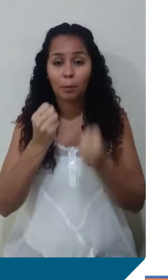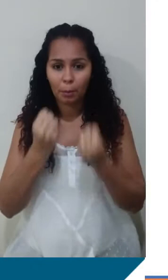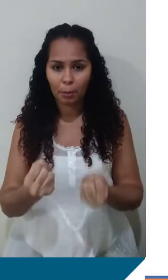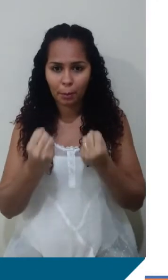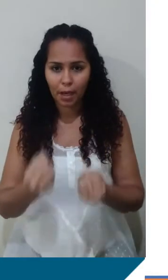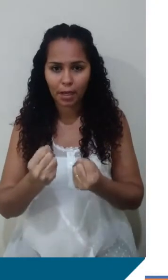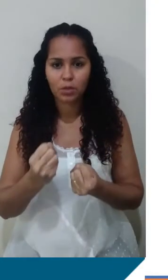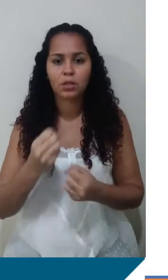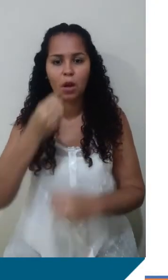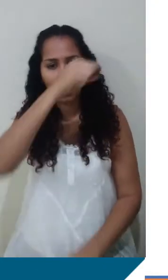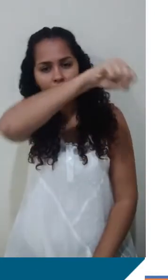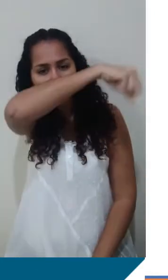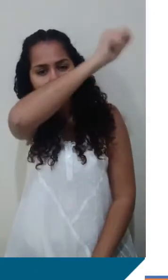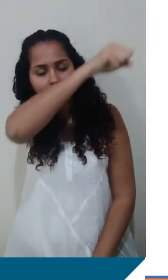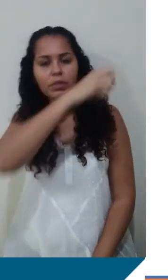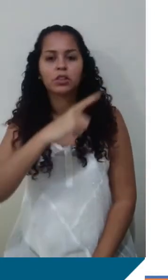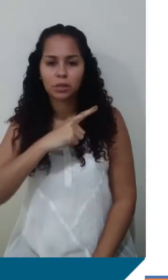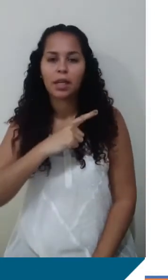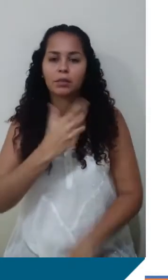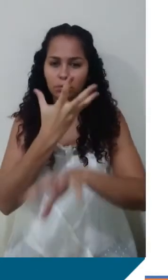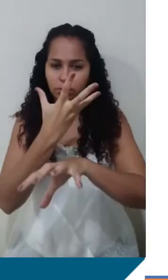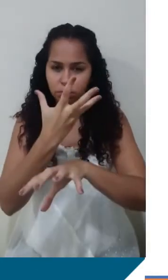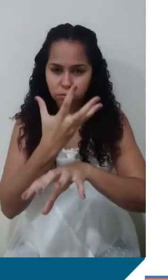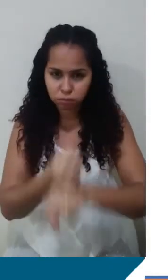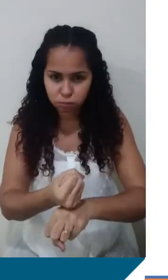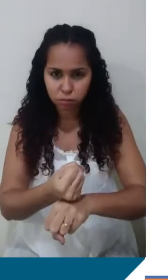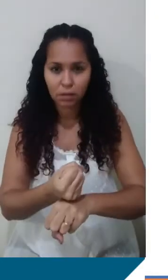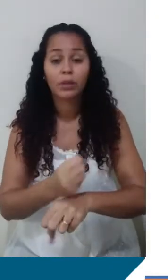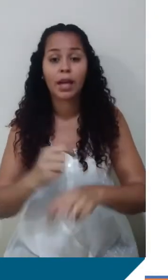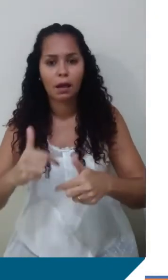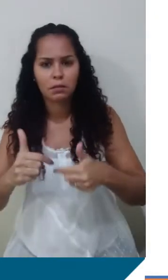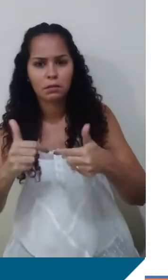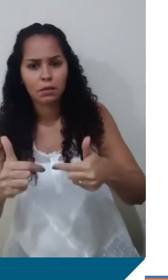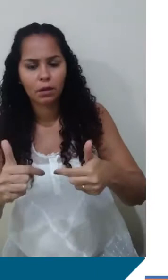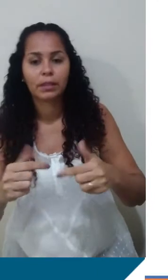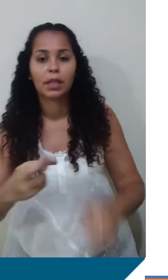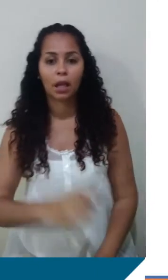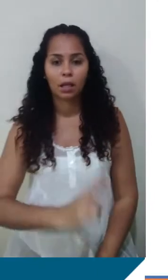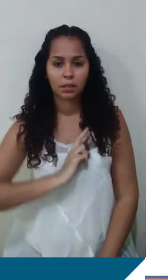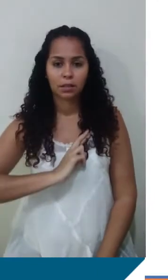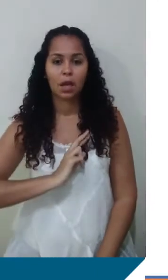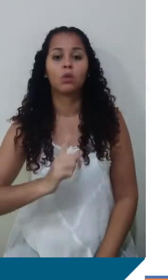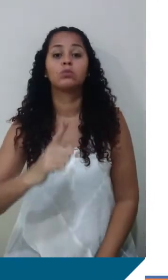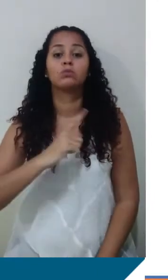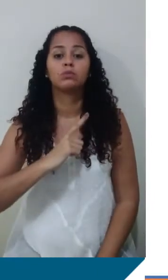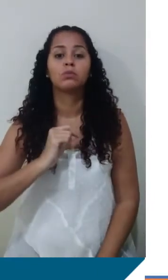ele tem um peso, ele é atraído, a ação e na reação nós temos aqui no centro da Terra.